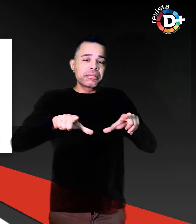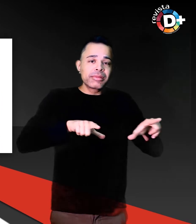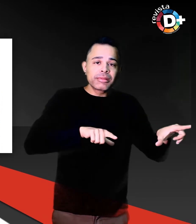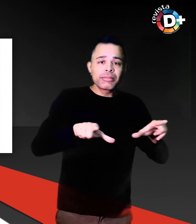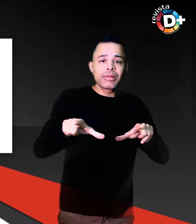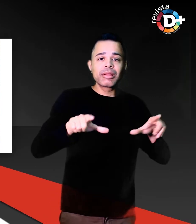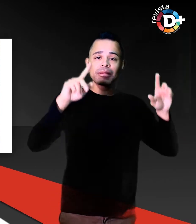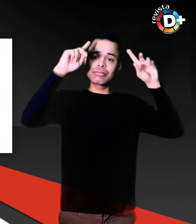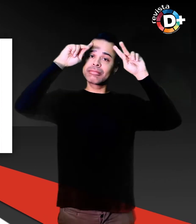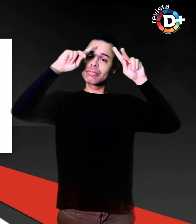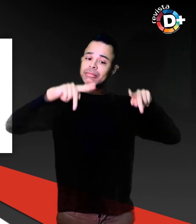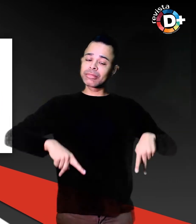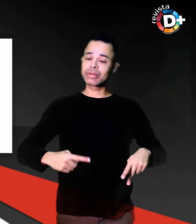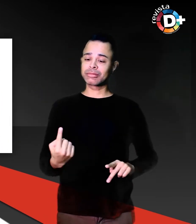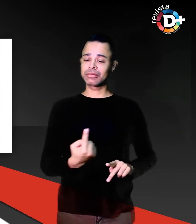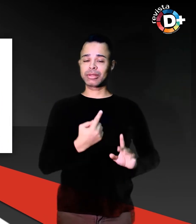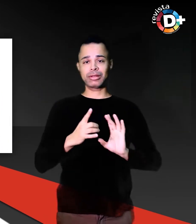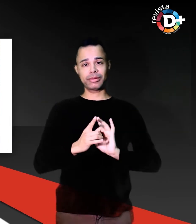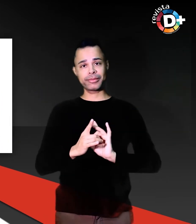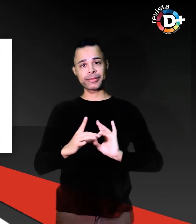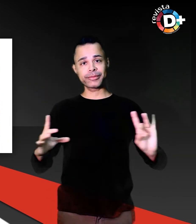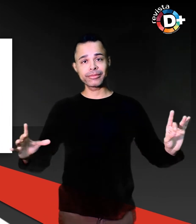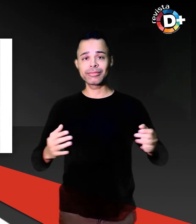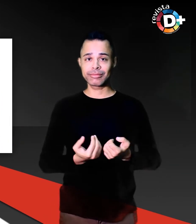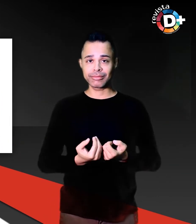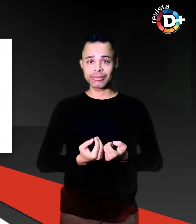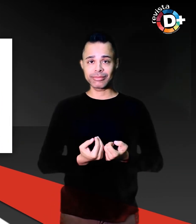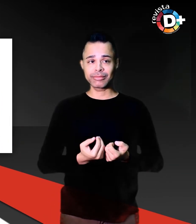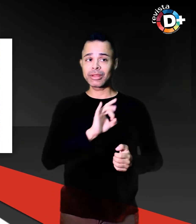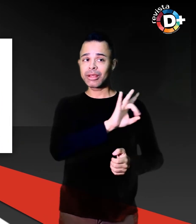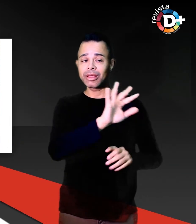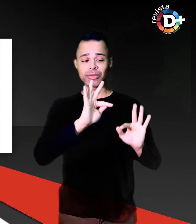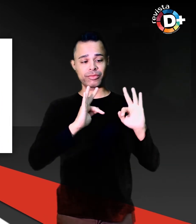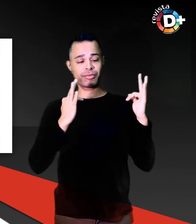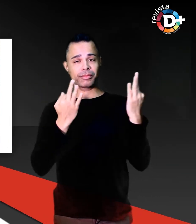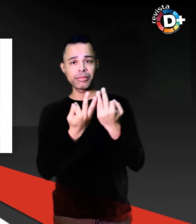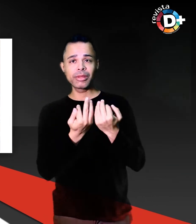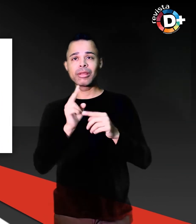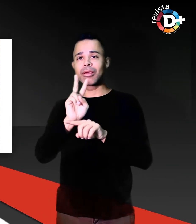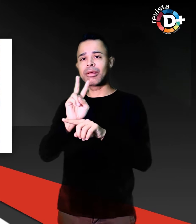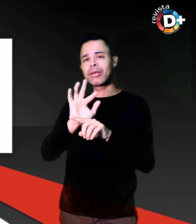por obstáculos e sucessos vividos por sua própria aceitação. Confira no link.